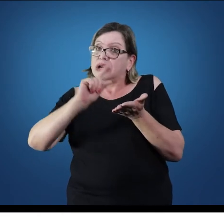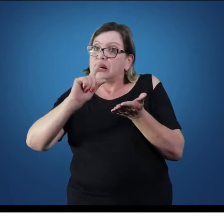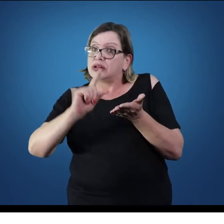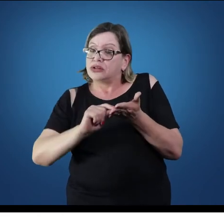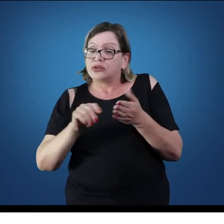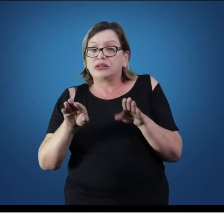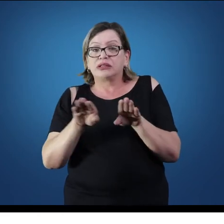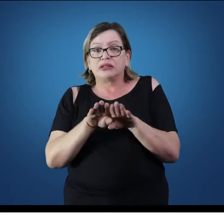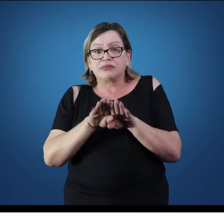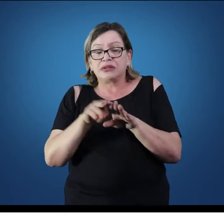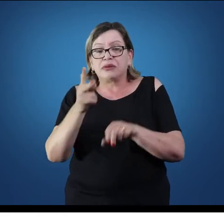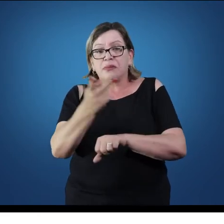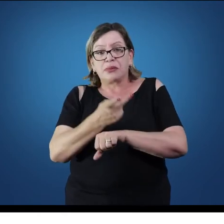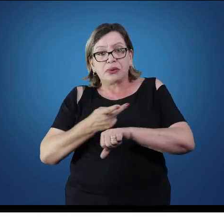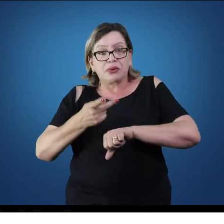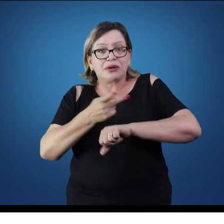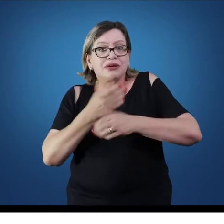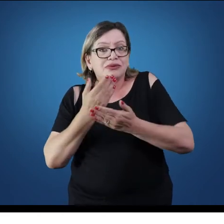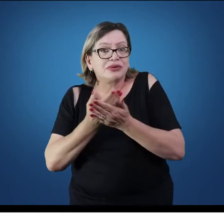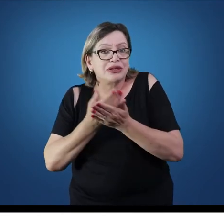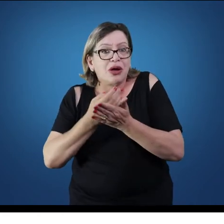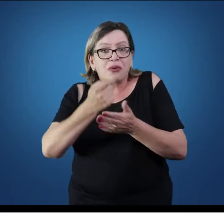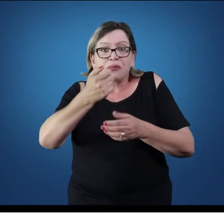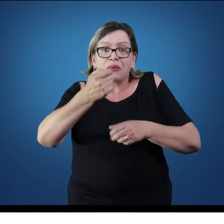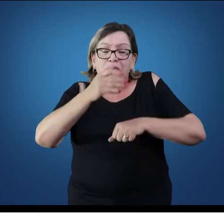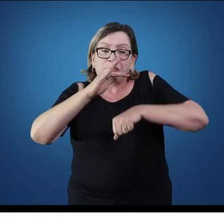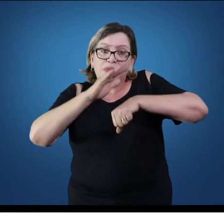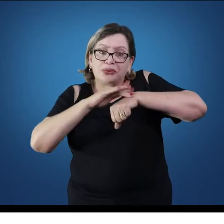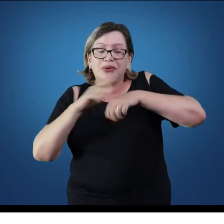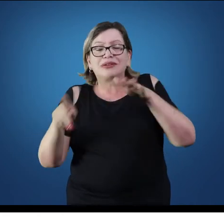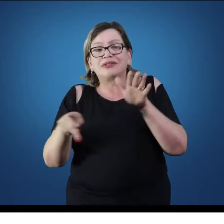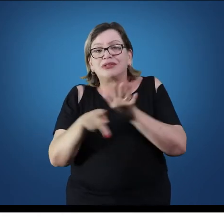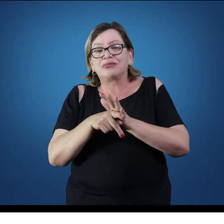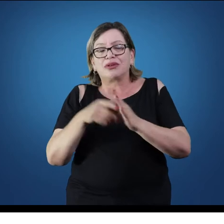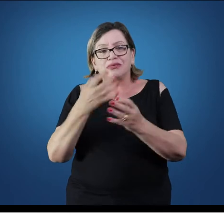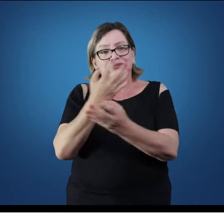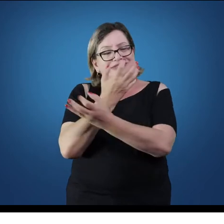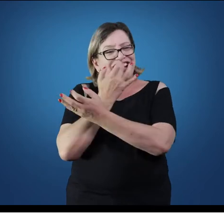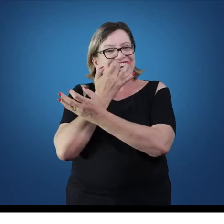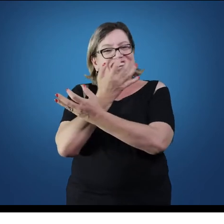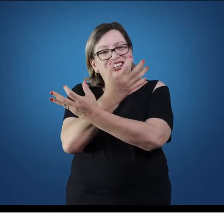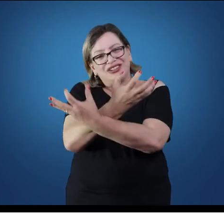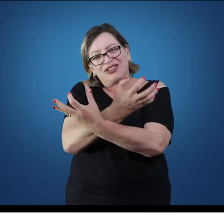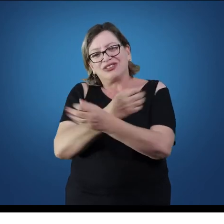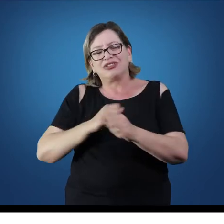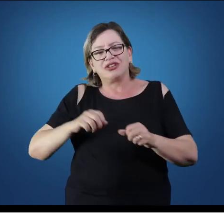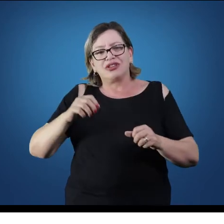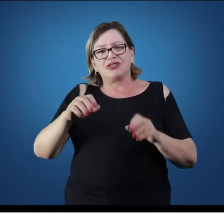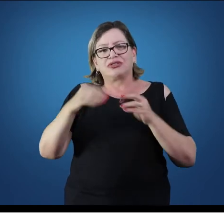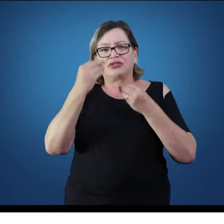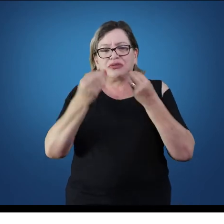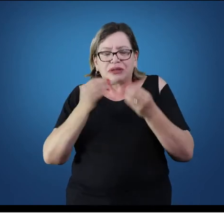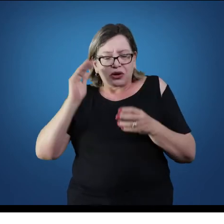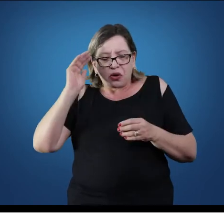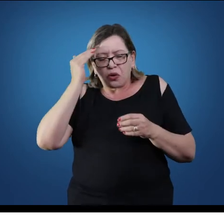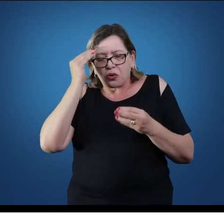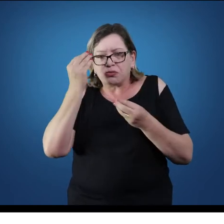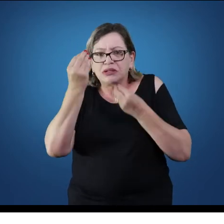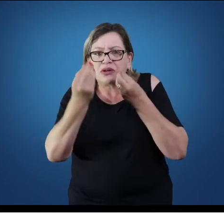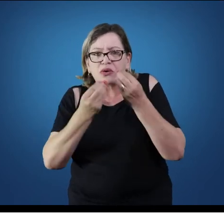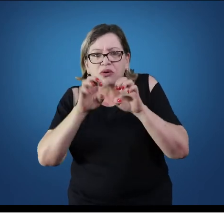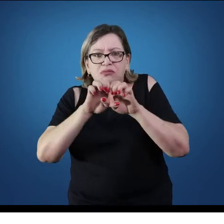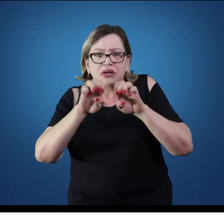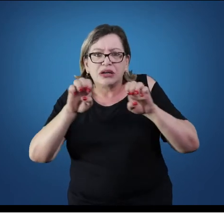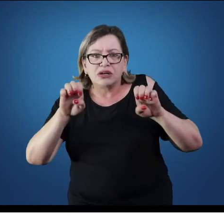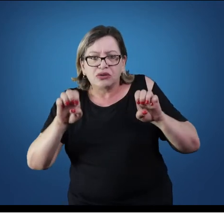patologia do sistema ósseo, por exemplo, com relação a osteoporose, para compreender essas estruturas, desde a questão patológica para a